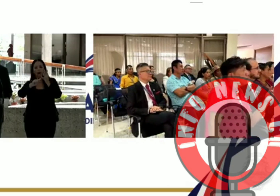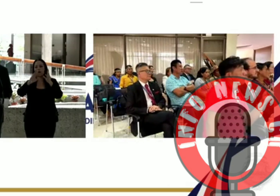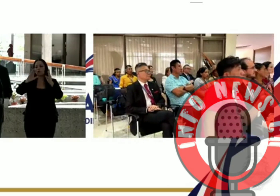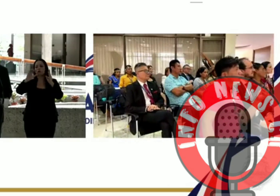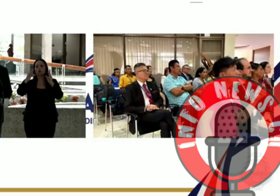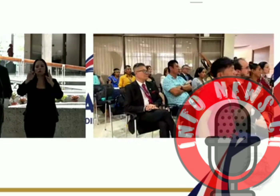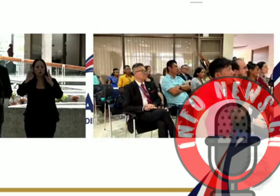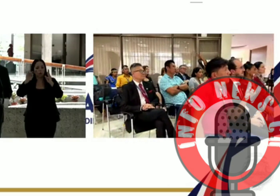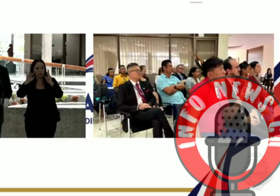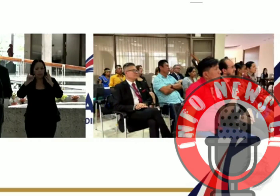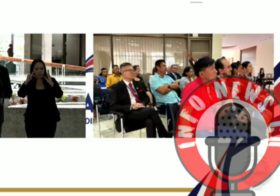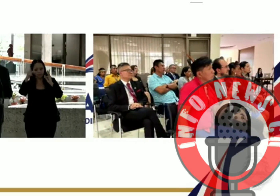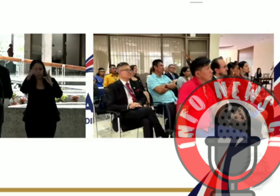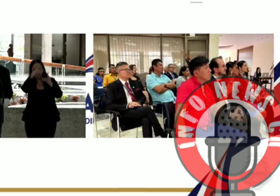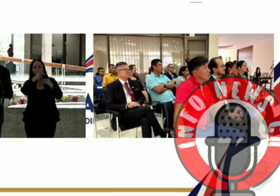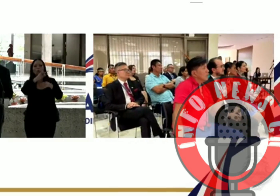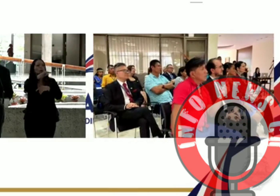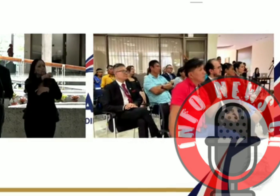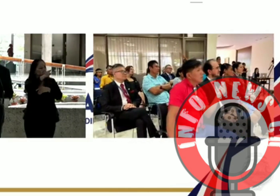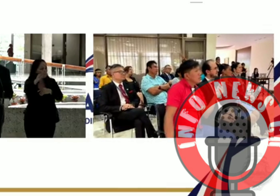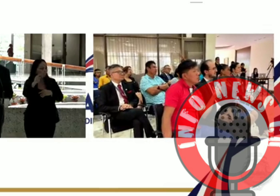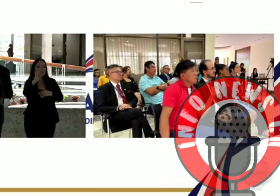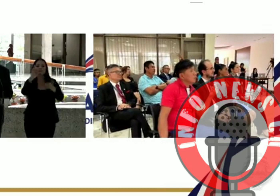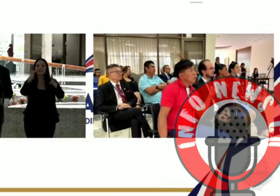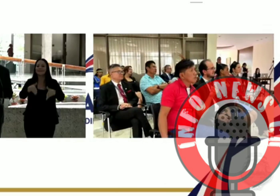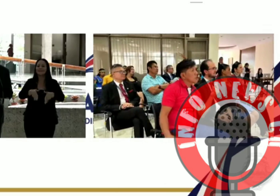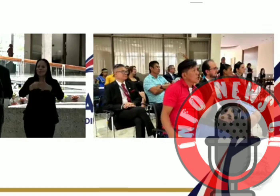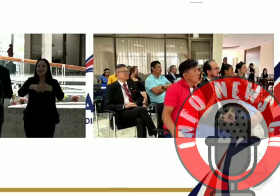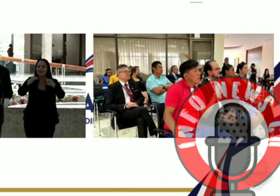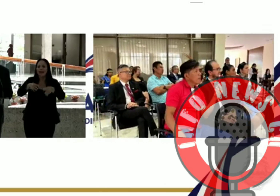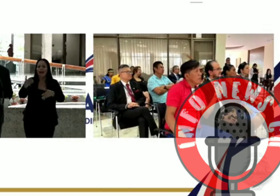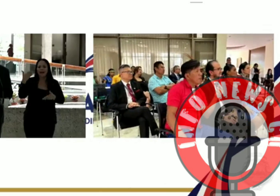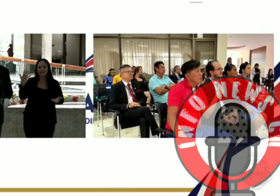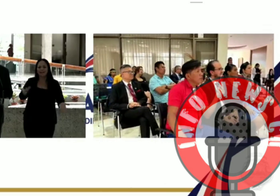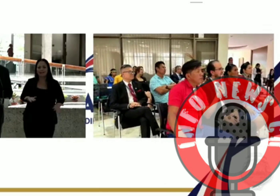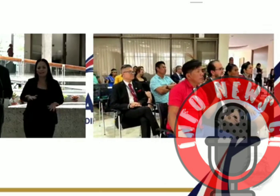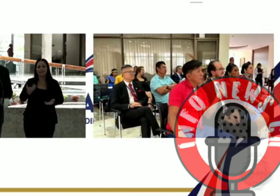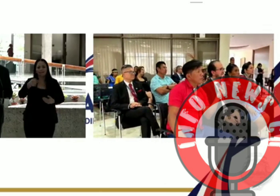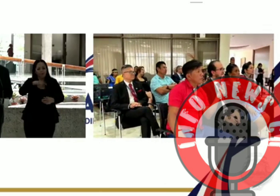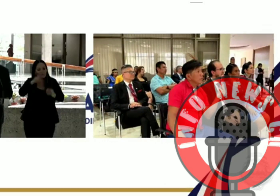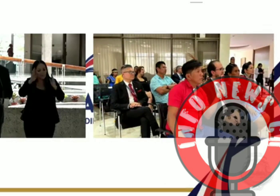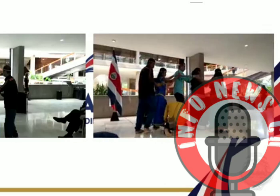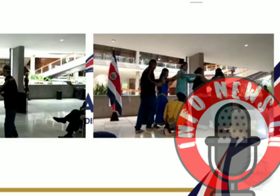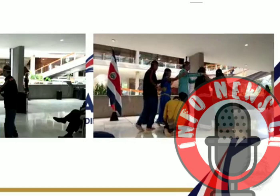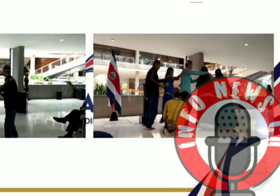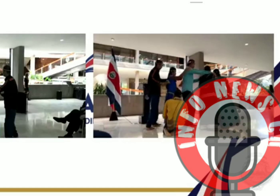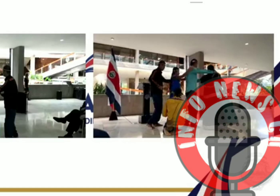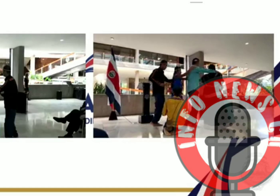Ustedes son los costarricenses originales a los que nos debemos.